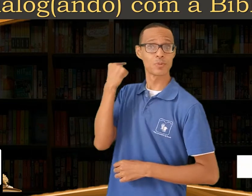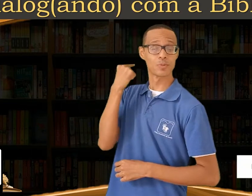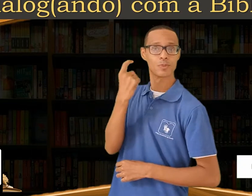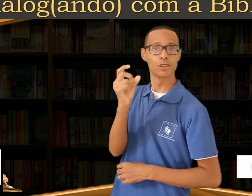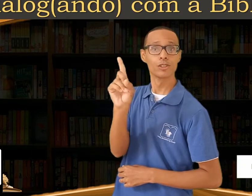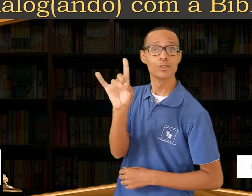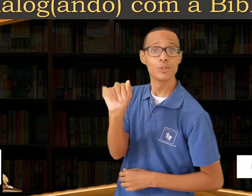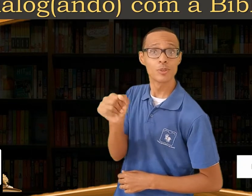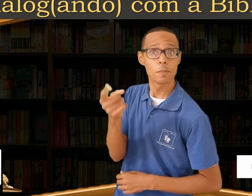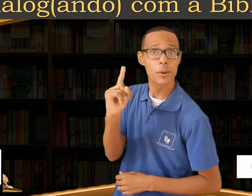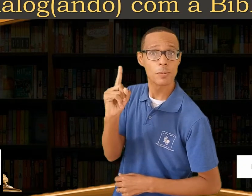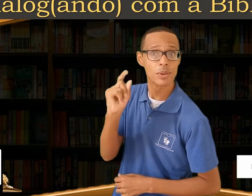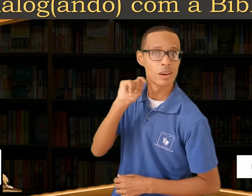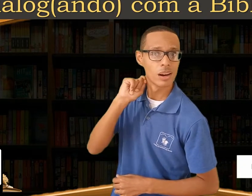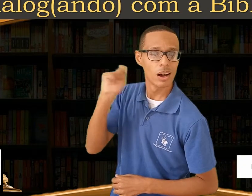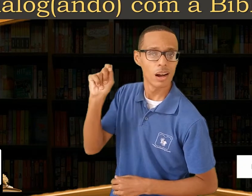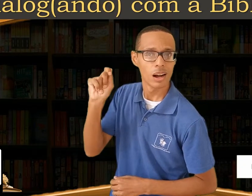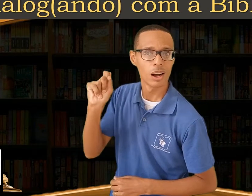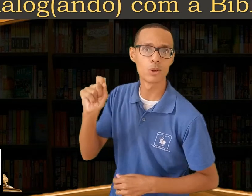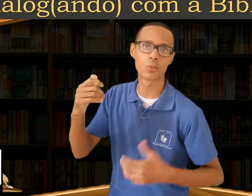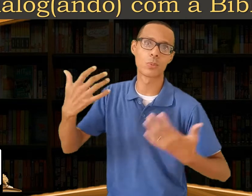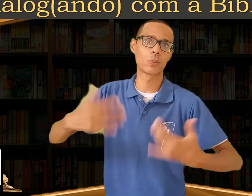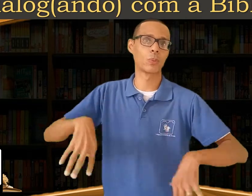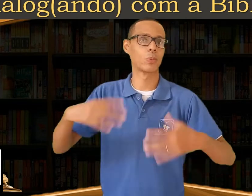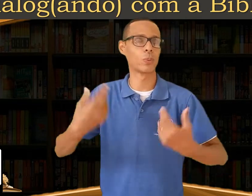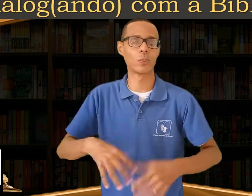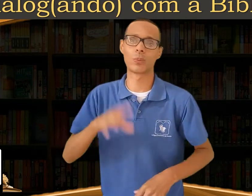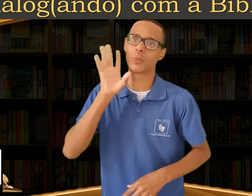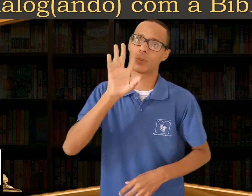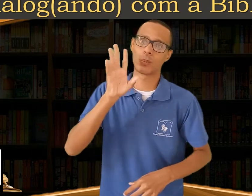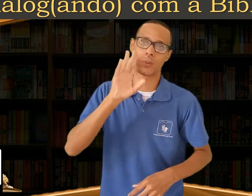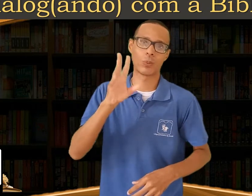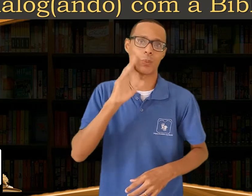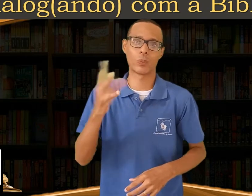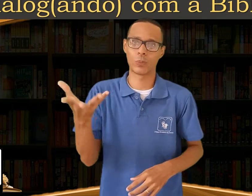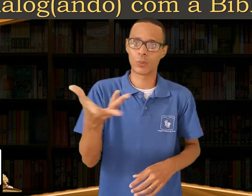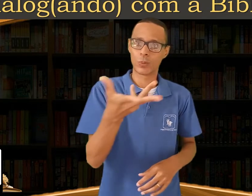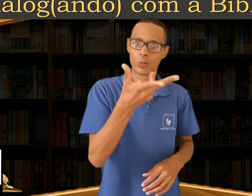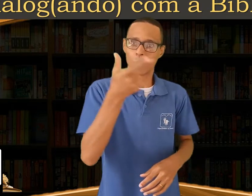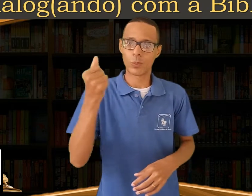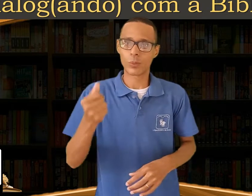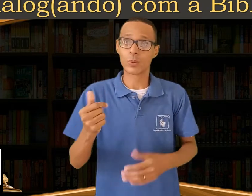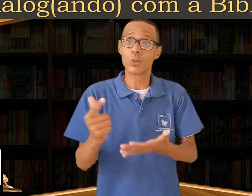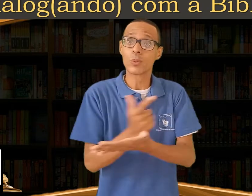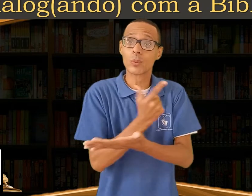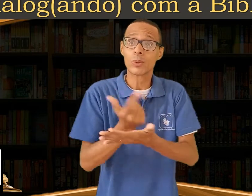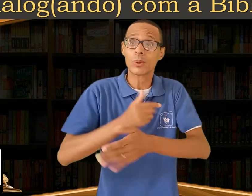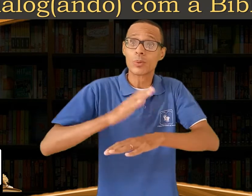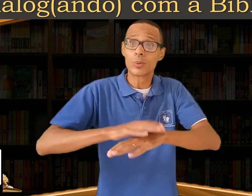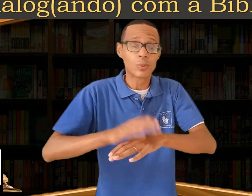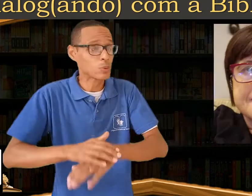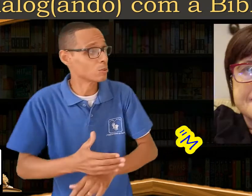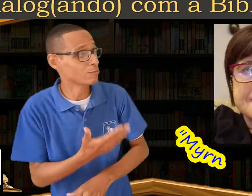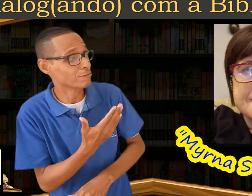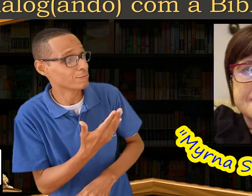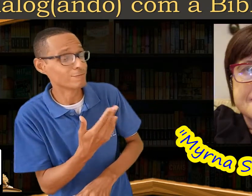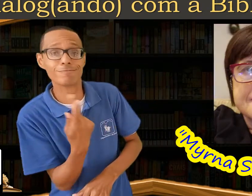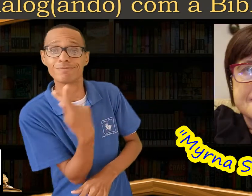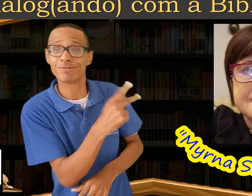último, ocorrido em 1º de abril, foi muito interessante. Aprender mais sobre a pesquisa da professora